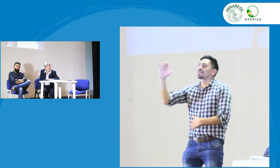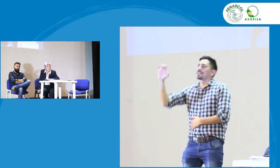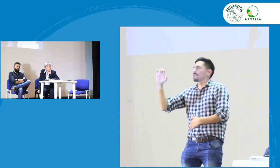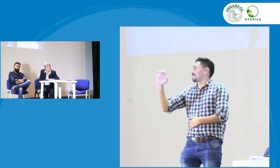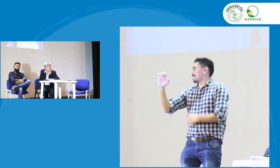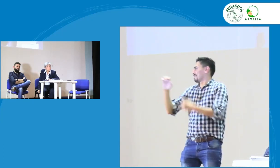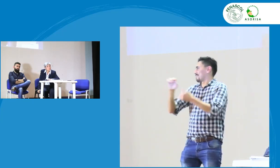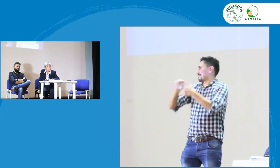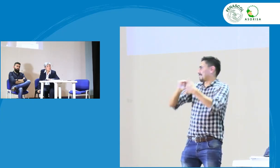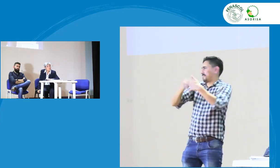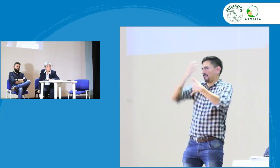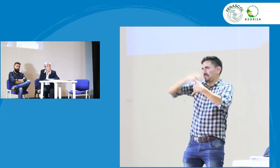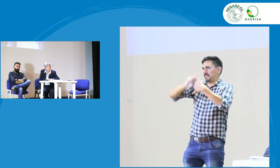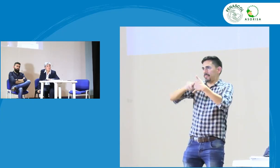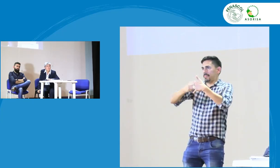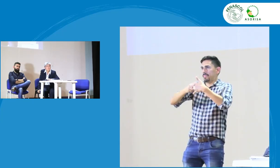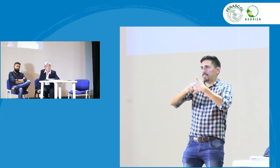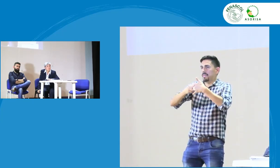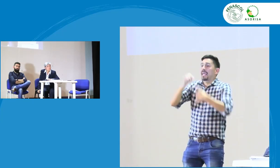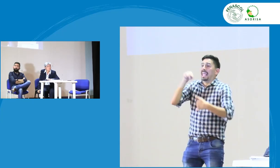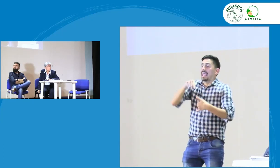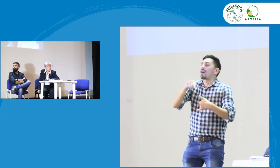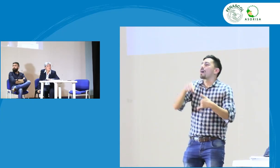ENILSE, esta es la seña